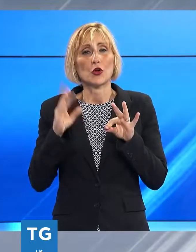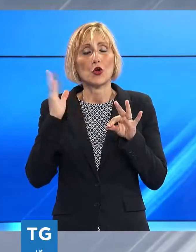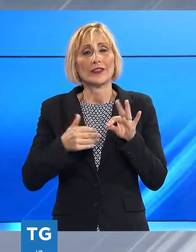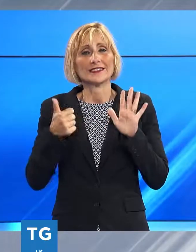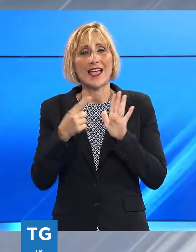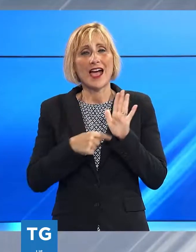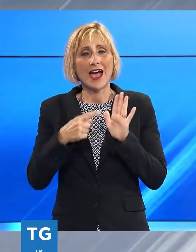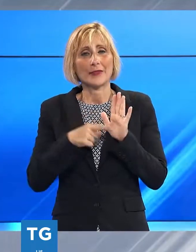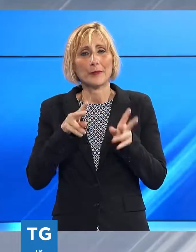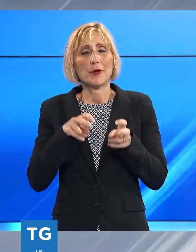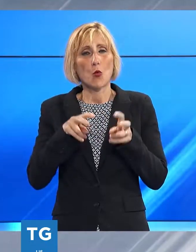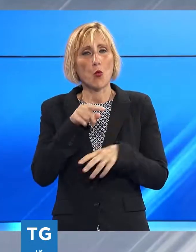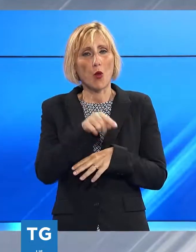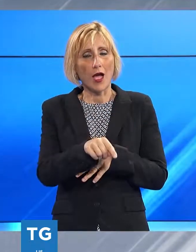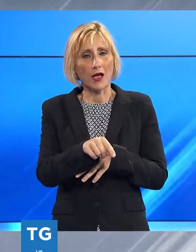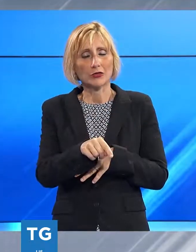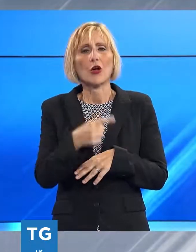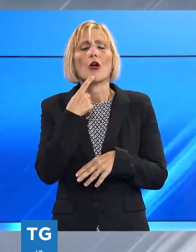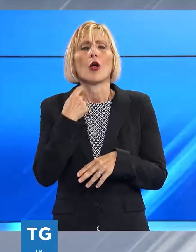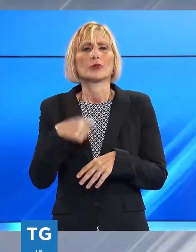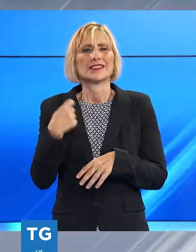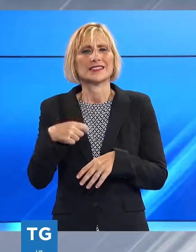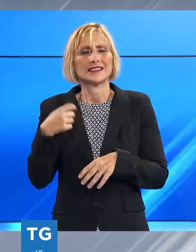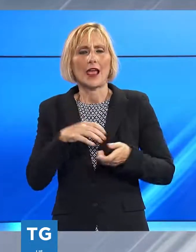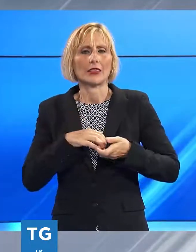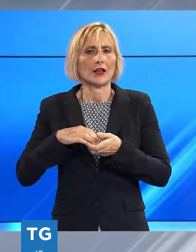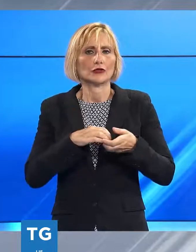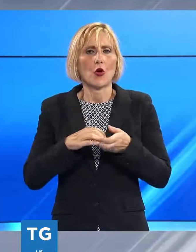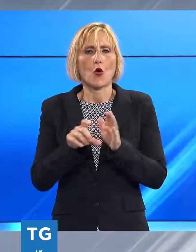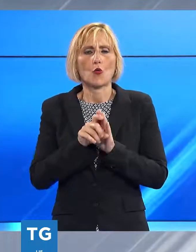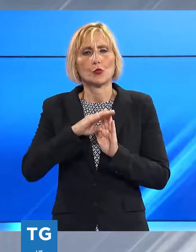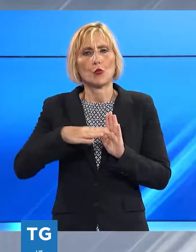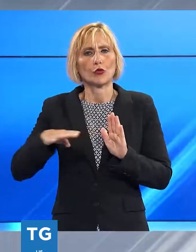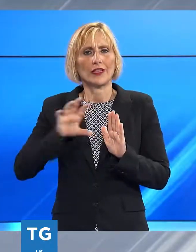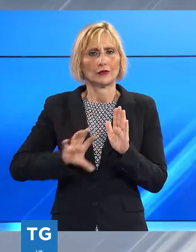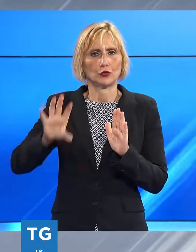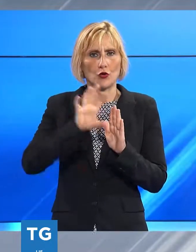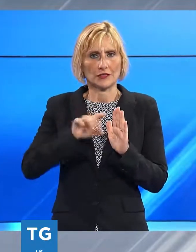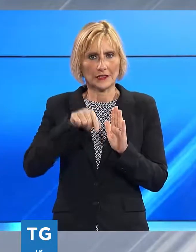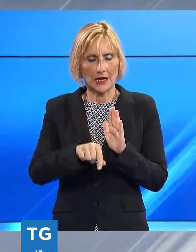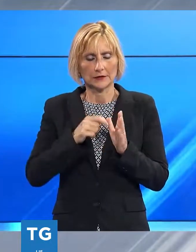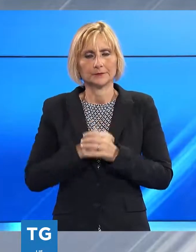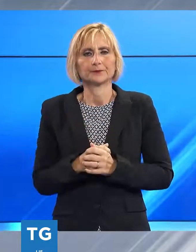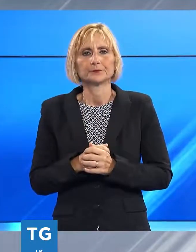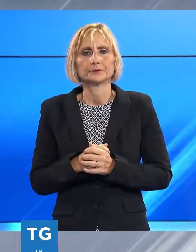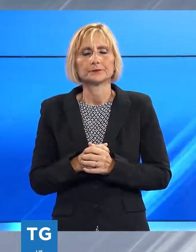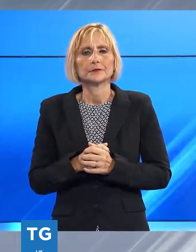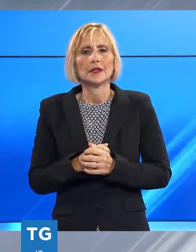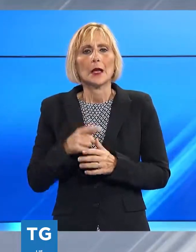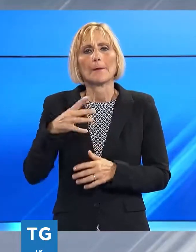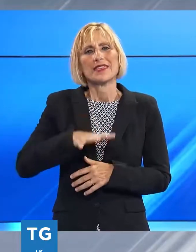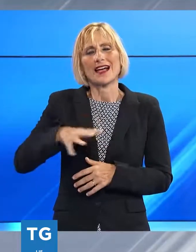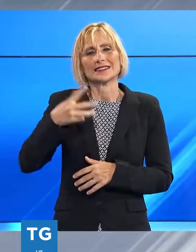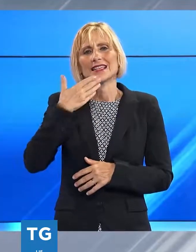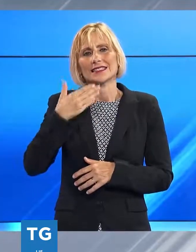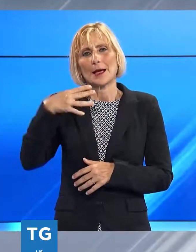processo che lo vedeva imputato come presidente dell'Associazione dei Comuni Montani Toscani. Aggressione in un bar, due